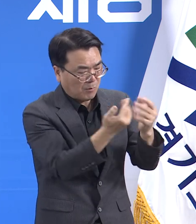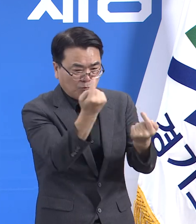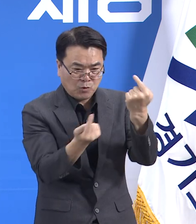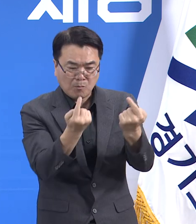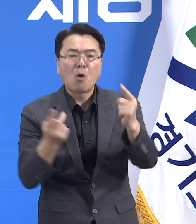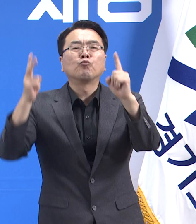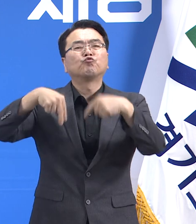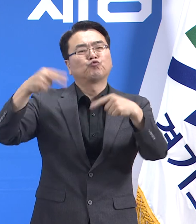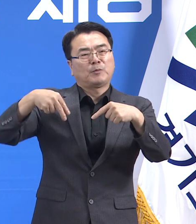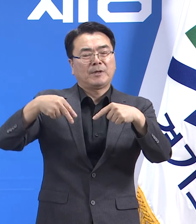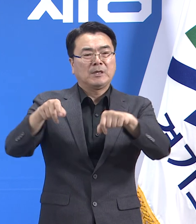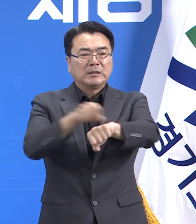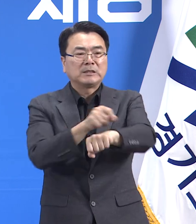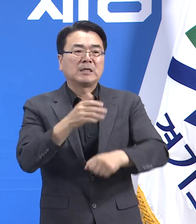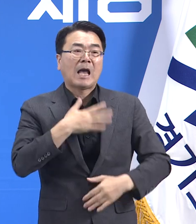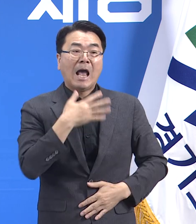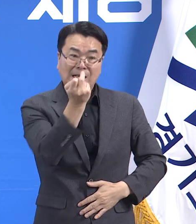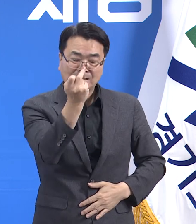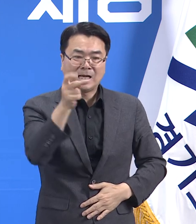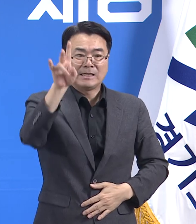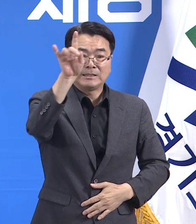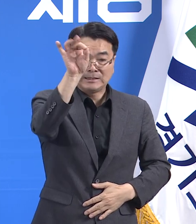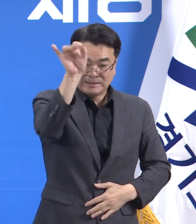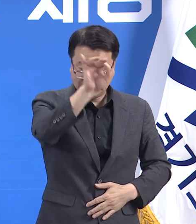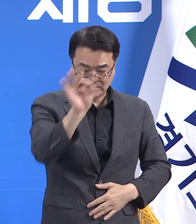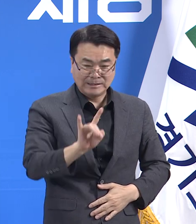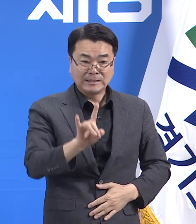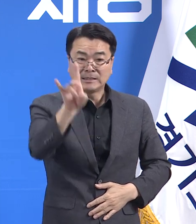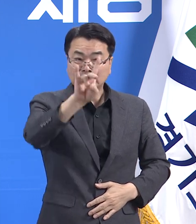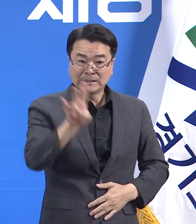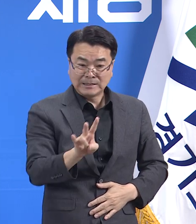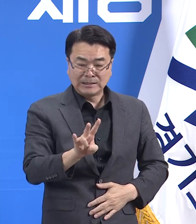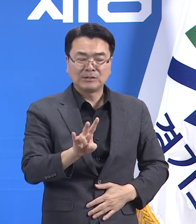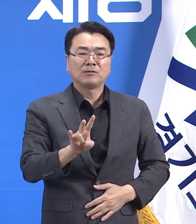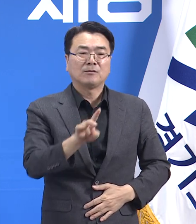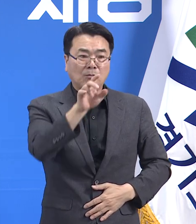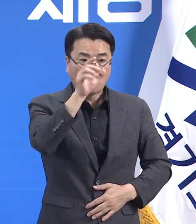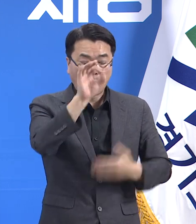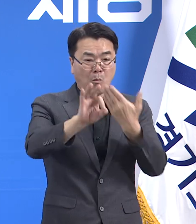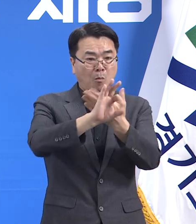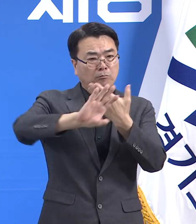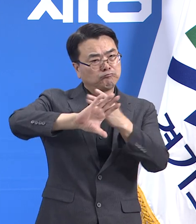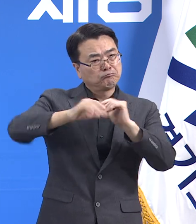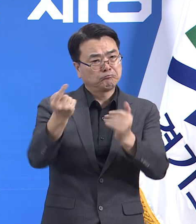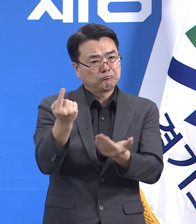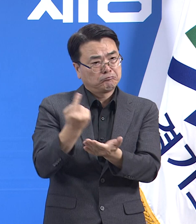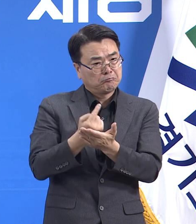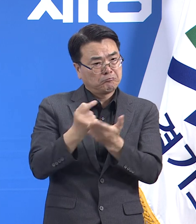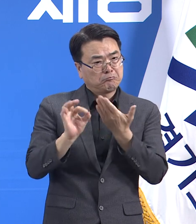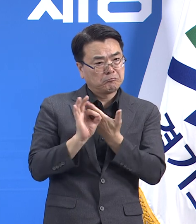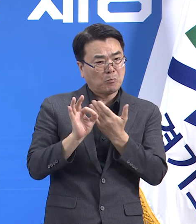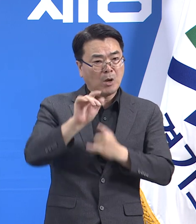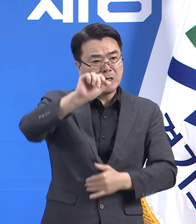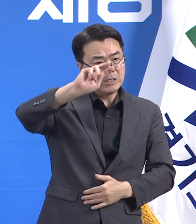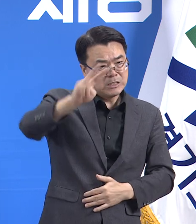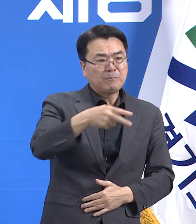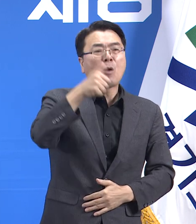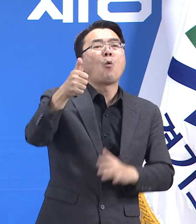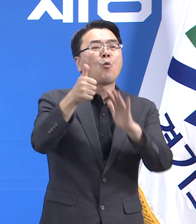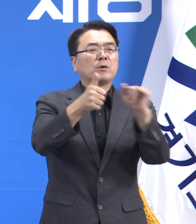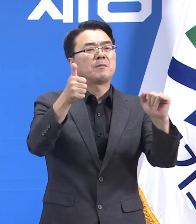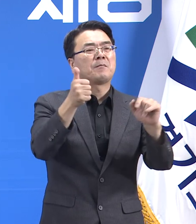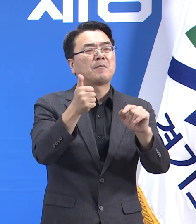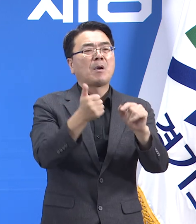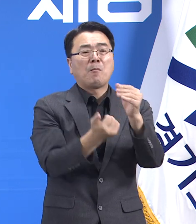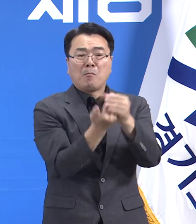안산시와 시흥시의 경우 7월 1일부터 27일까지 확인된 외국인 확진자가 250명과 66명으로